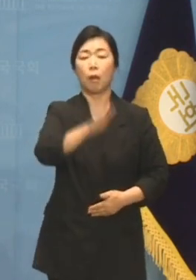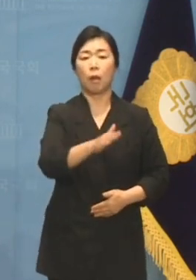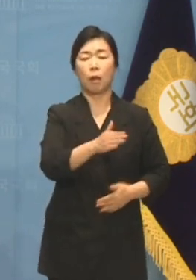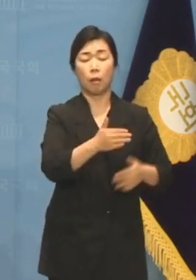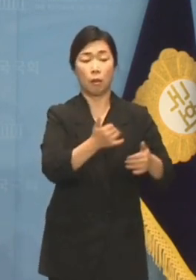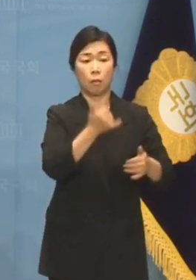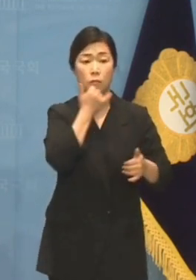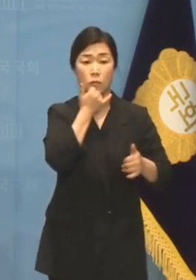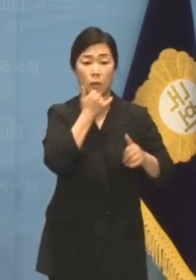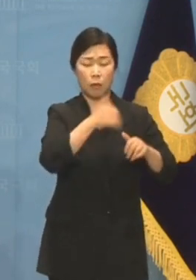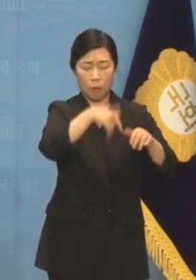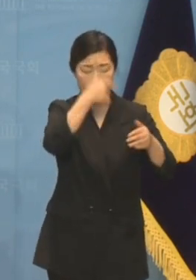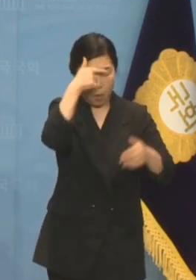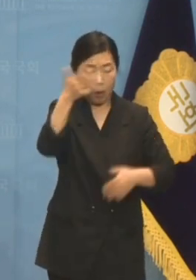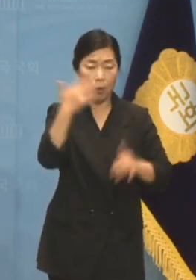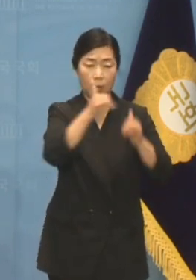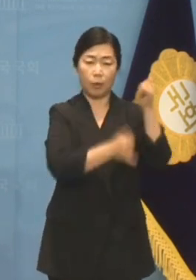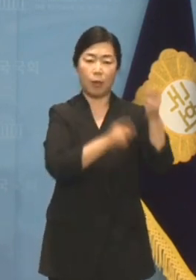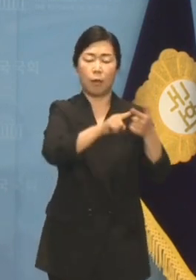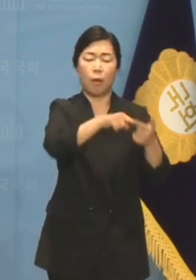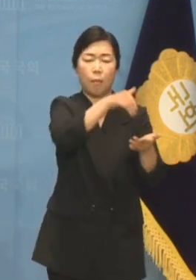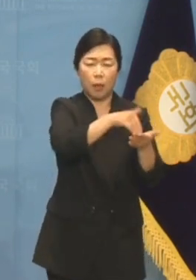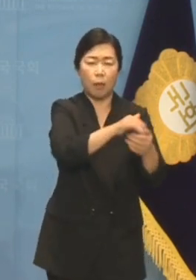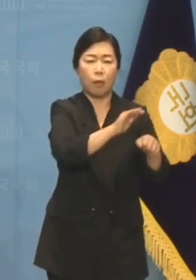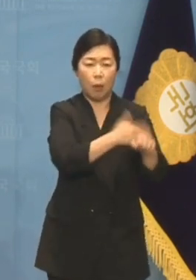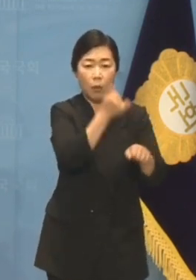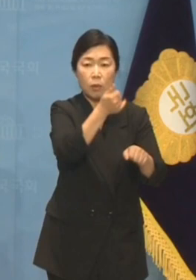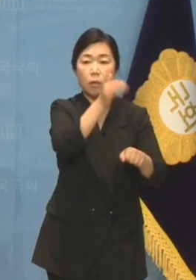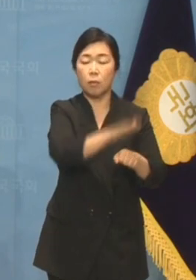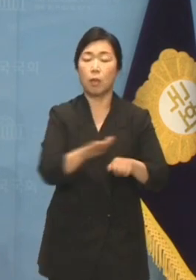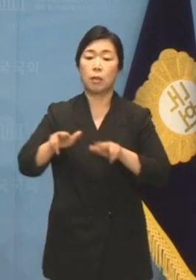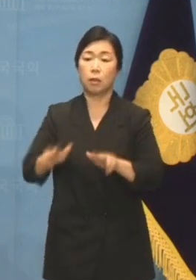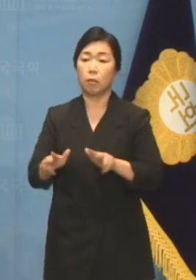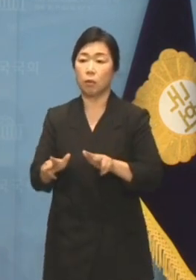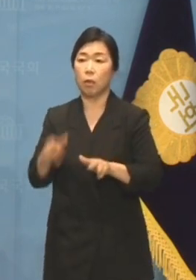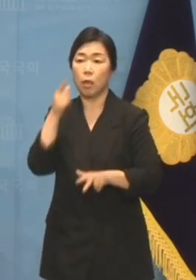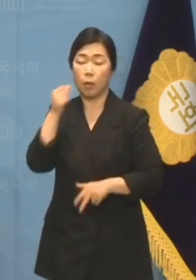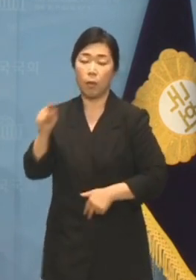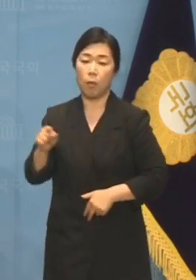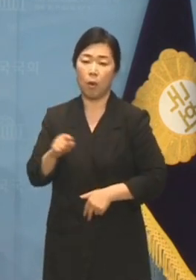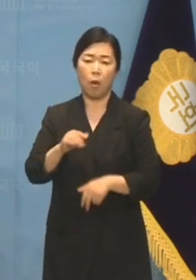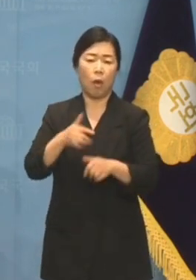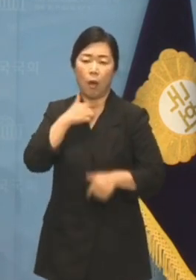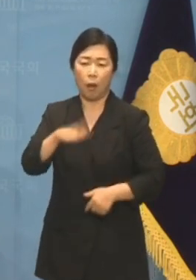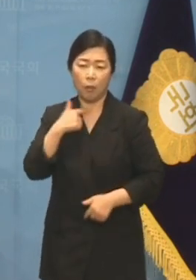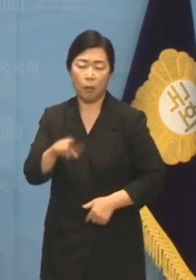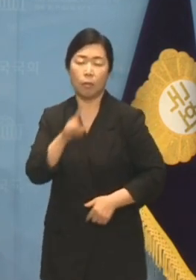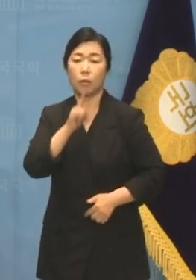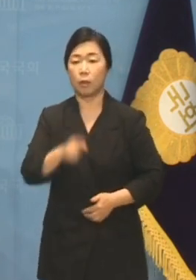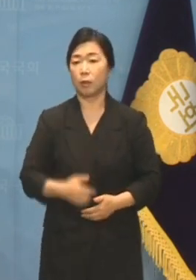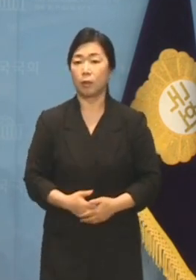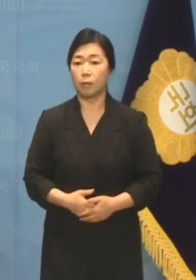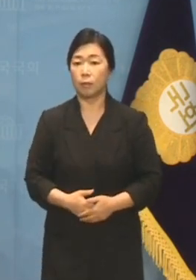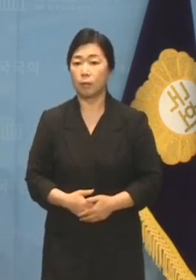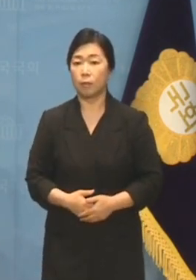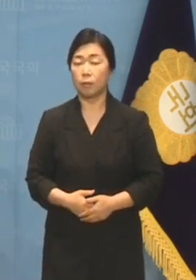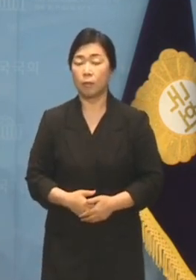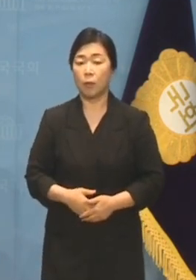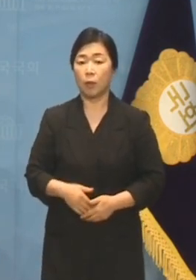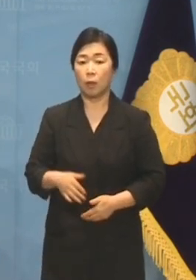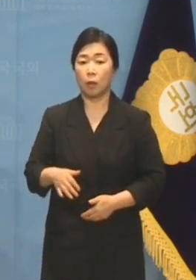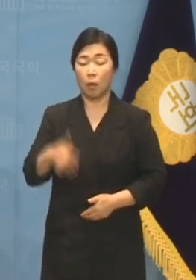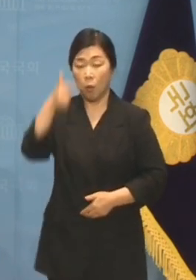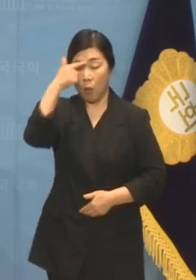지금도 과거사에 대한 반성과 사과를 부정하고 있습니다. 그런데 미래를 위해 일본을 용서하란